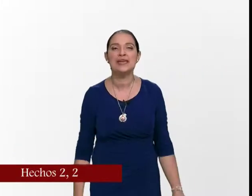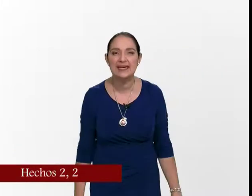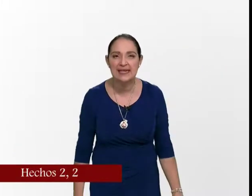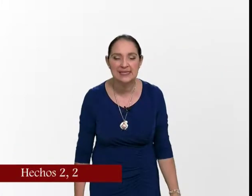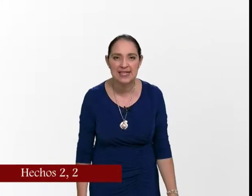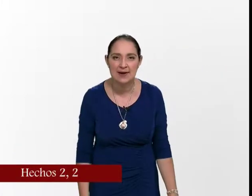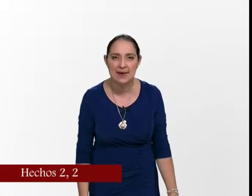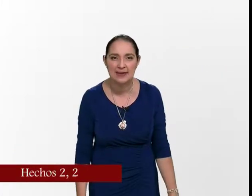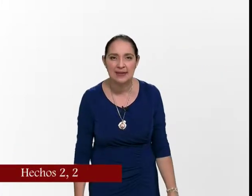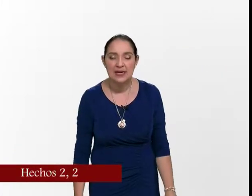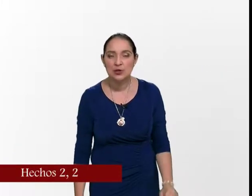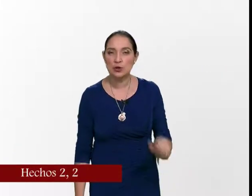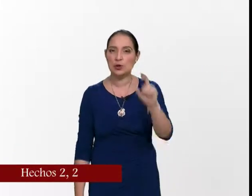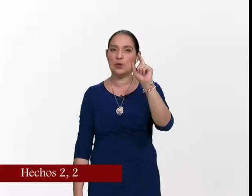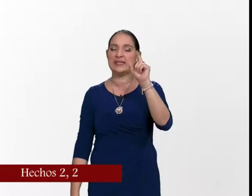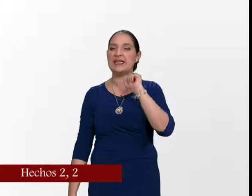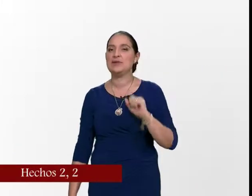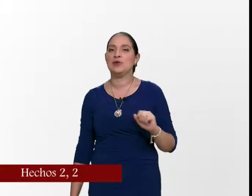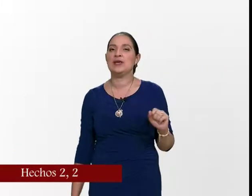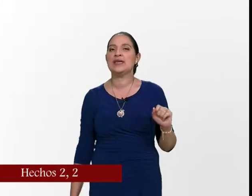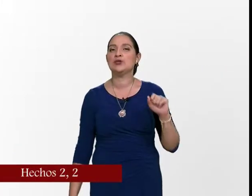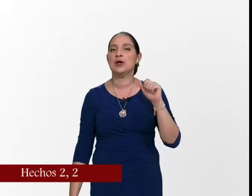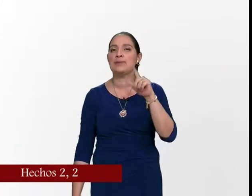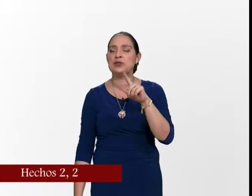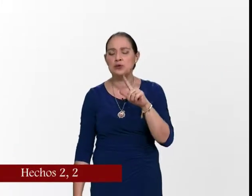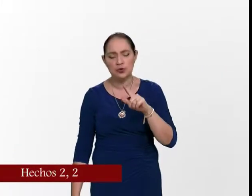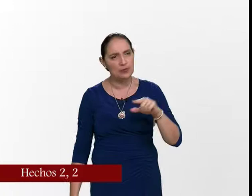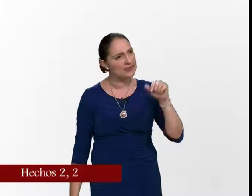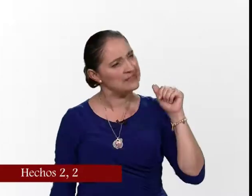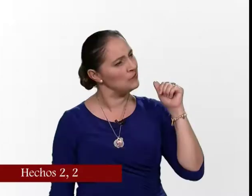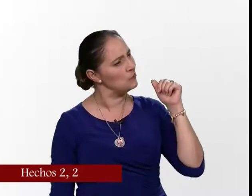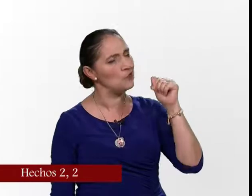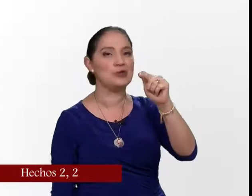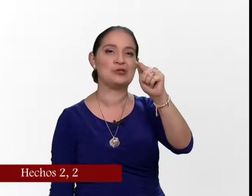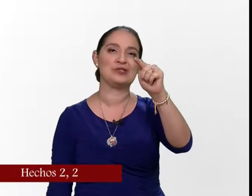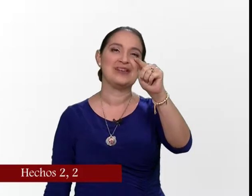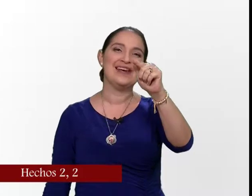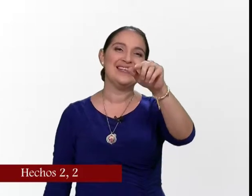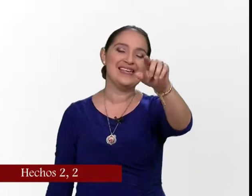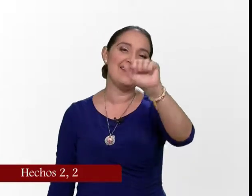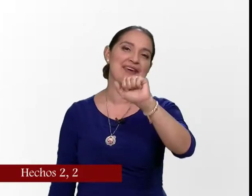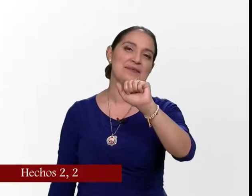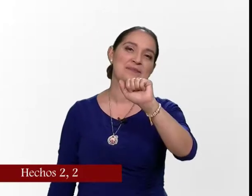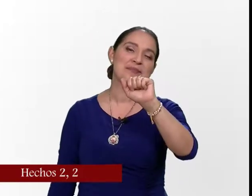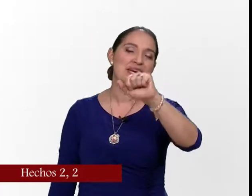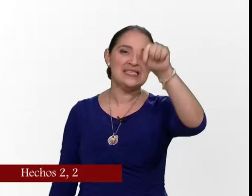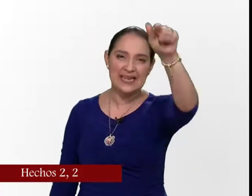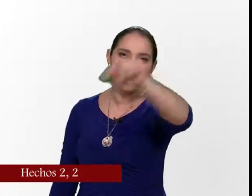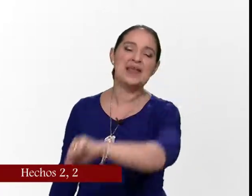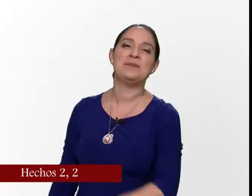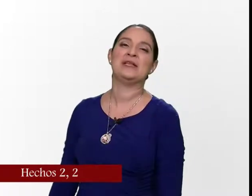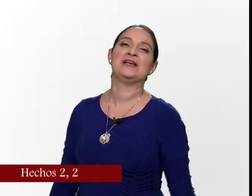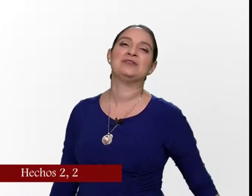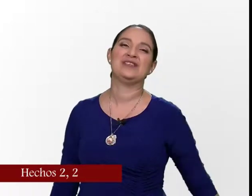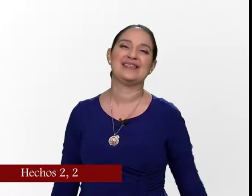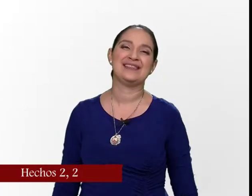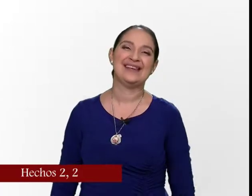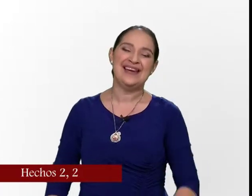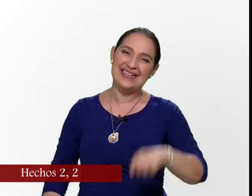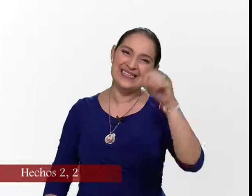estaban nos lo cuenta el libro de hechos capítulo 2 versículo 2 sabe ese es el día de pentecostés ese es